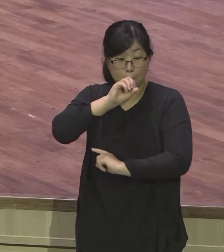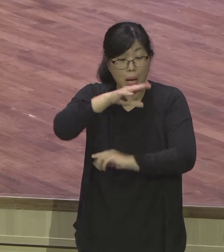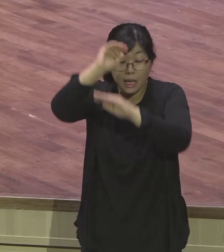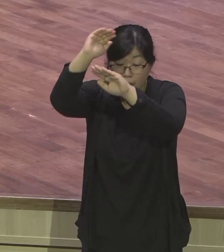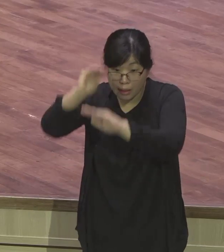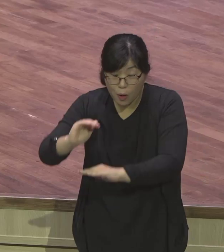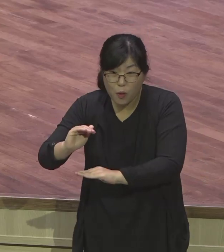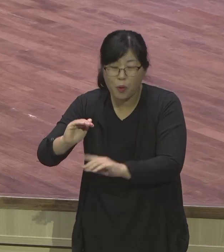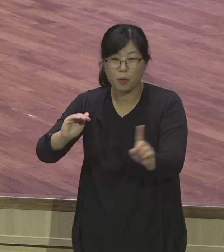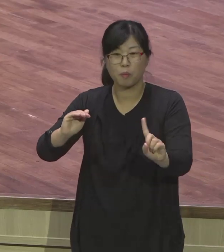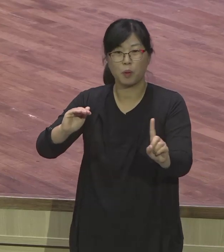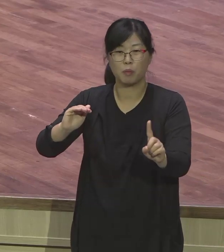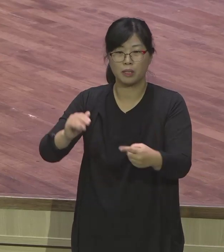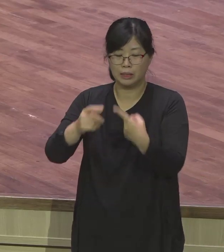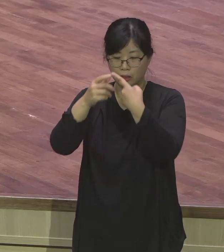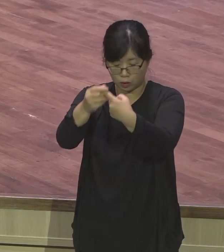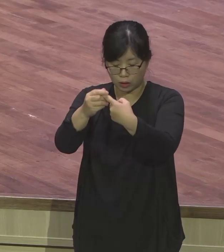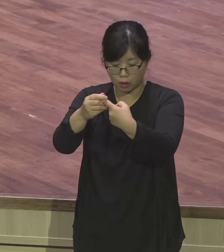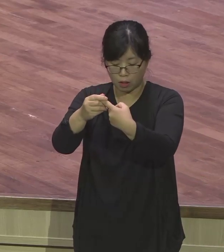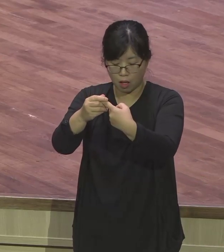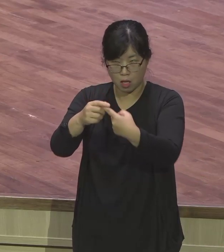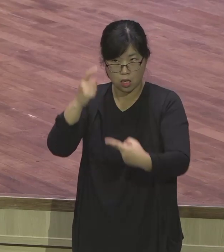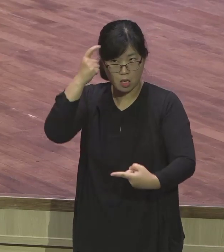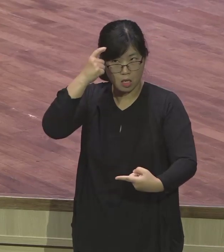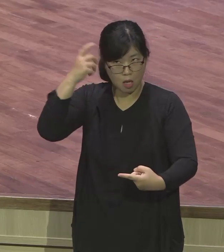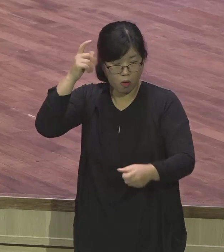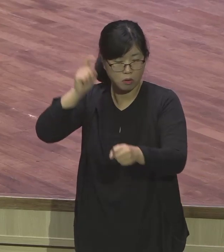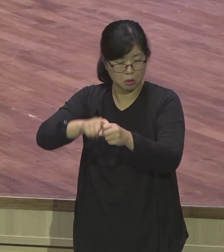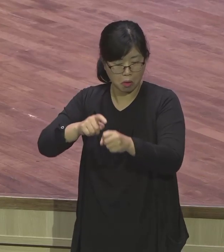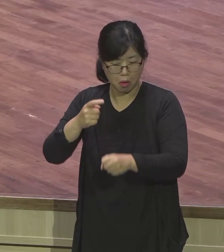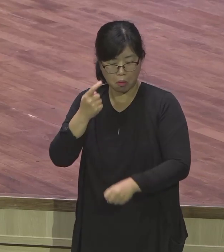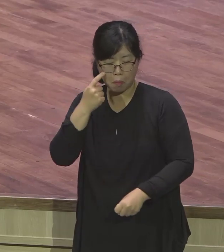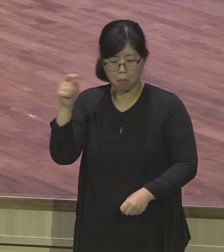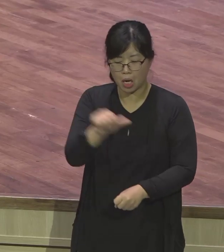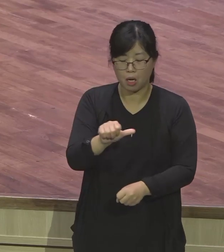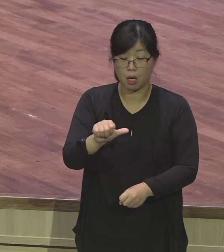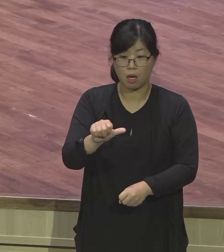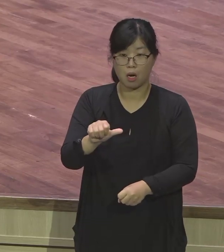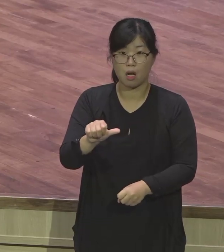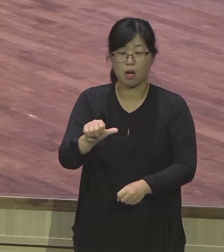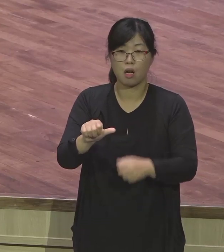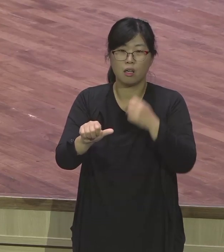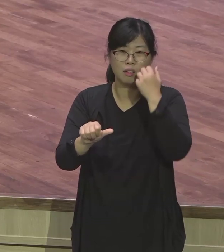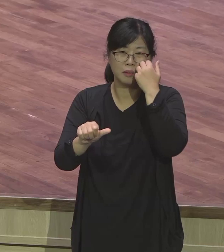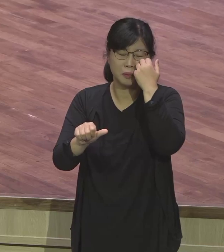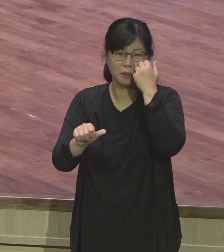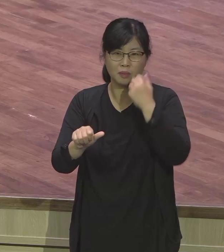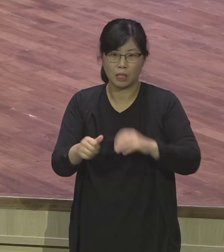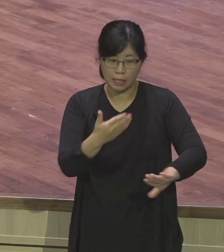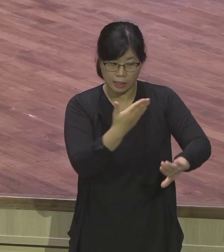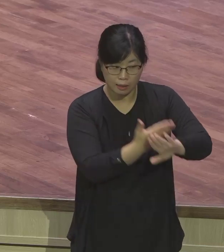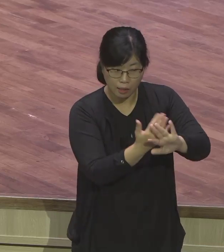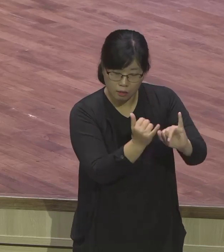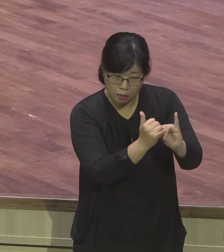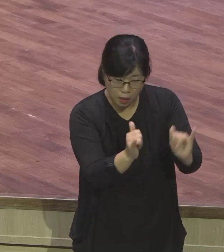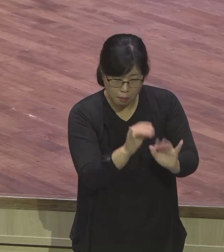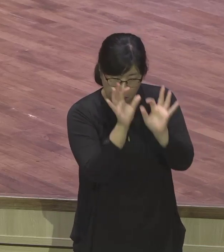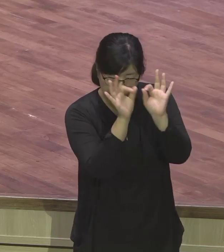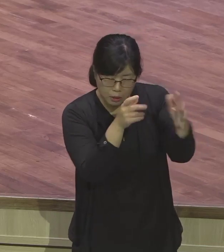영적인 민감성이라는 거예요. 영적인 민감성. 다시 말하자면 다른 사람들이 알아차릴